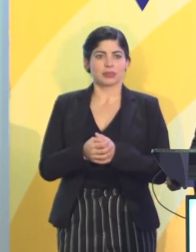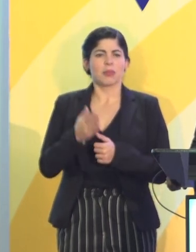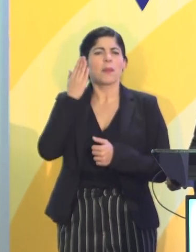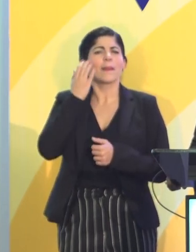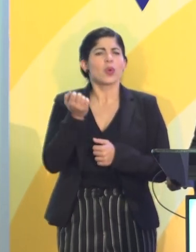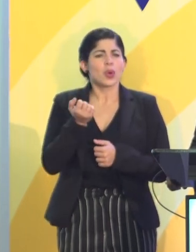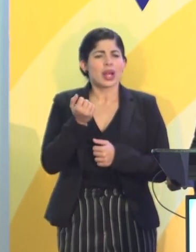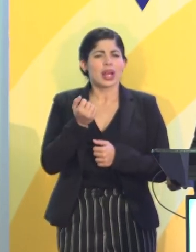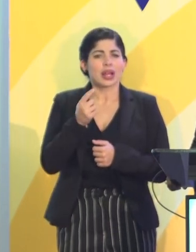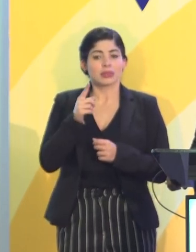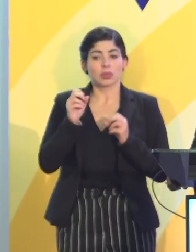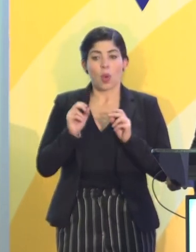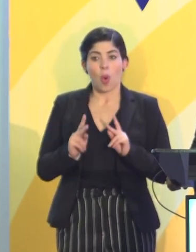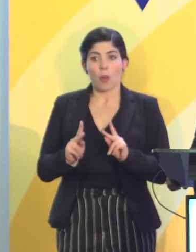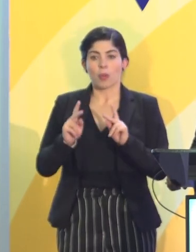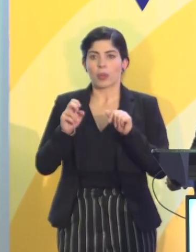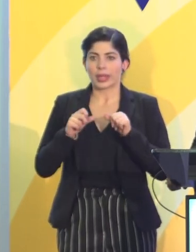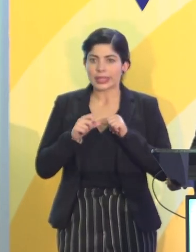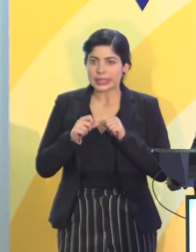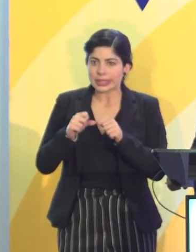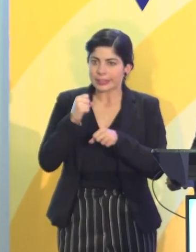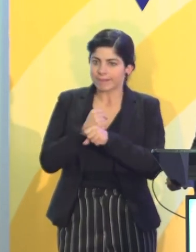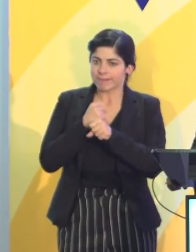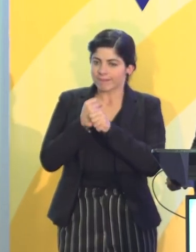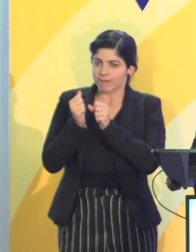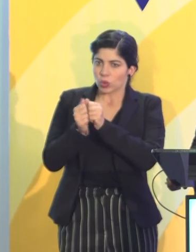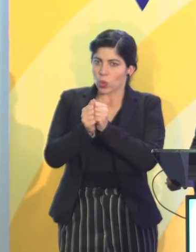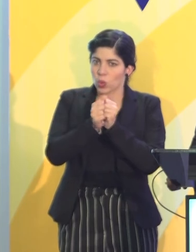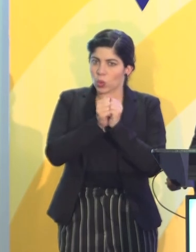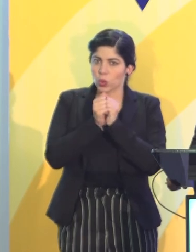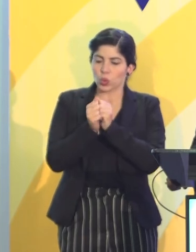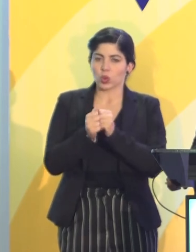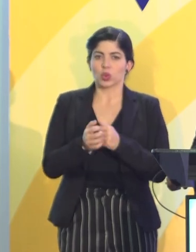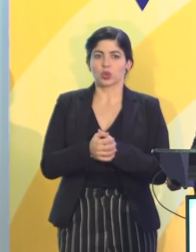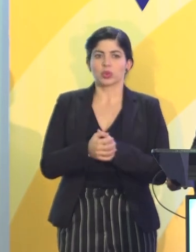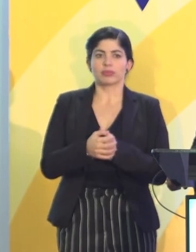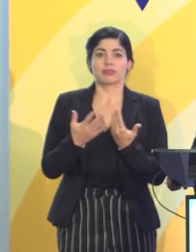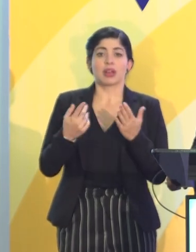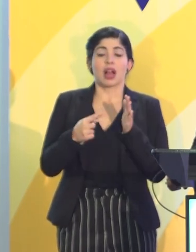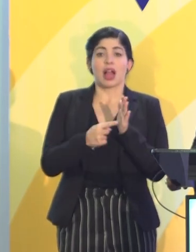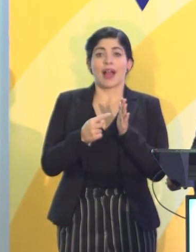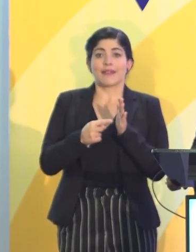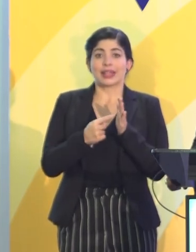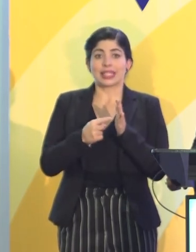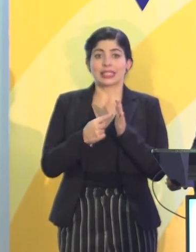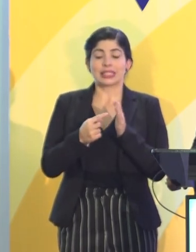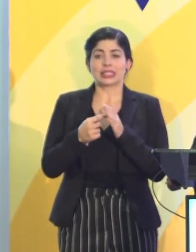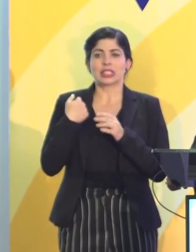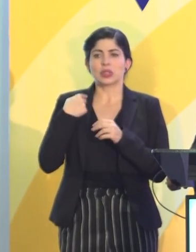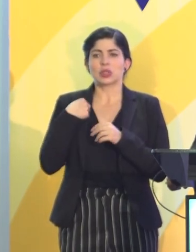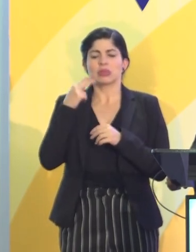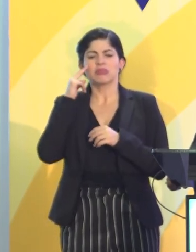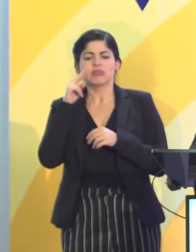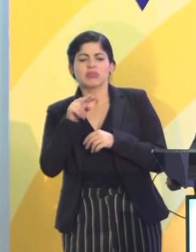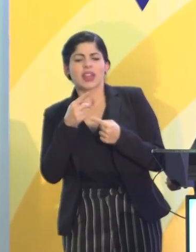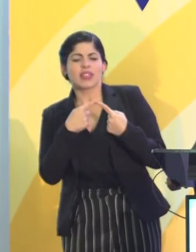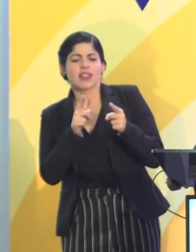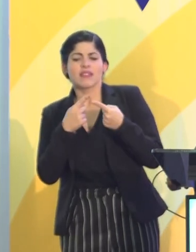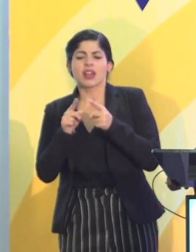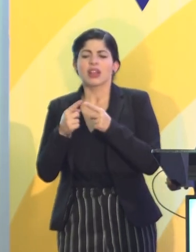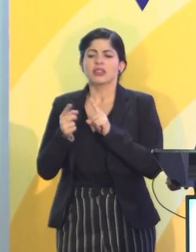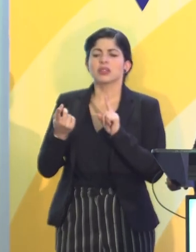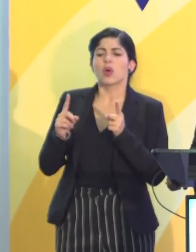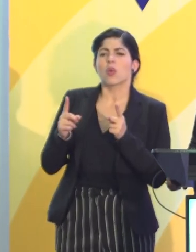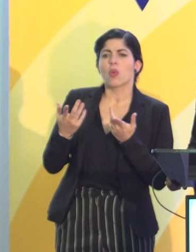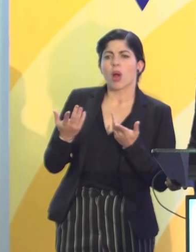porque es una oportunidad de seguir trabajando juntos y juntas. A veces nos fijamos en cuáles son las diferencias que